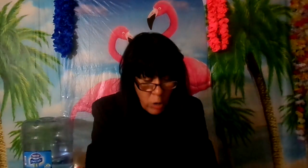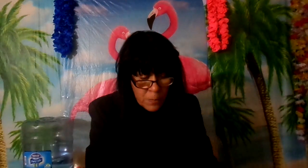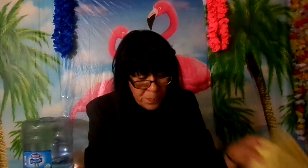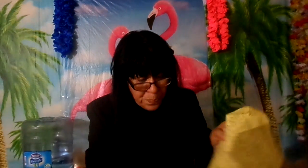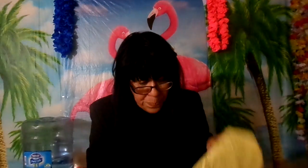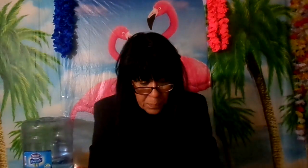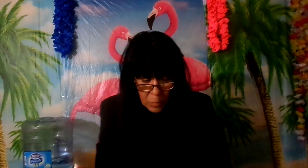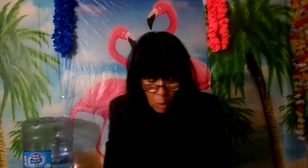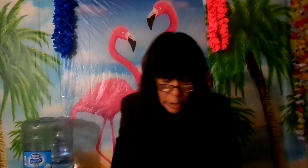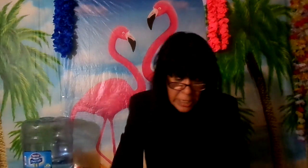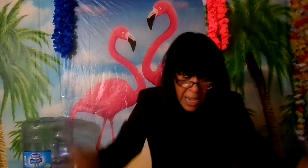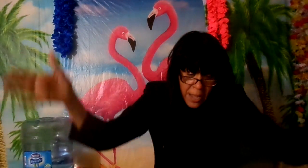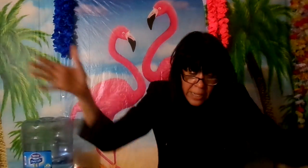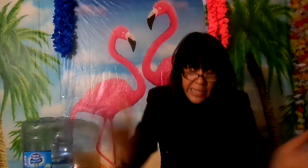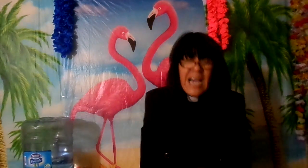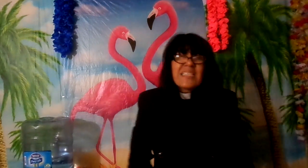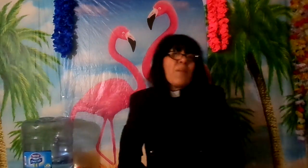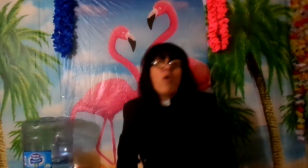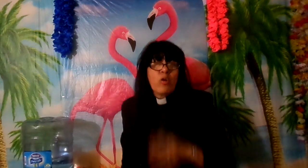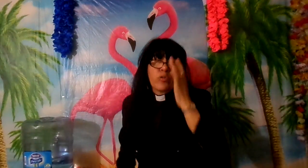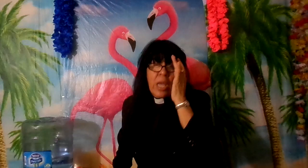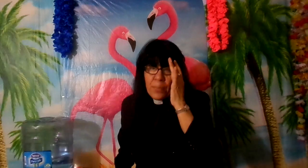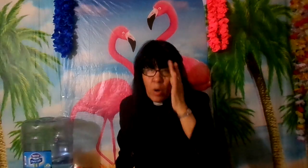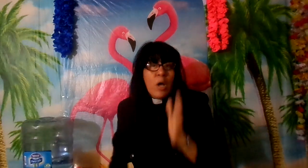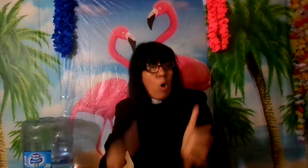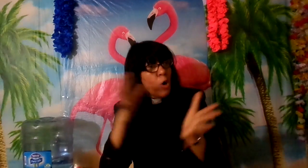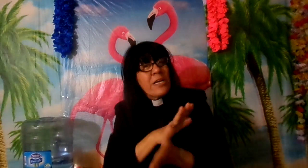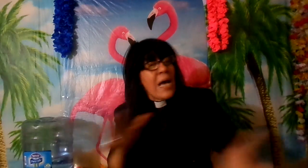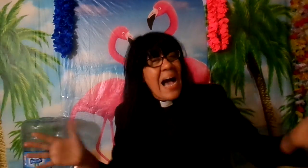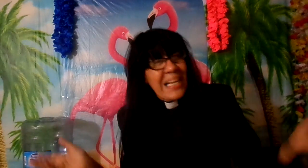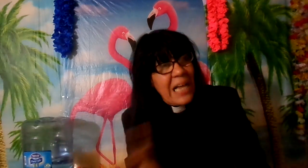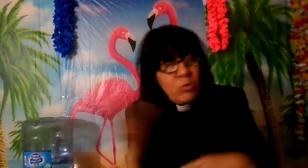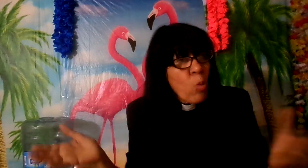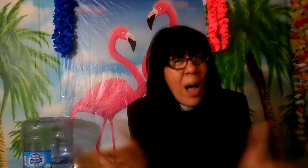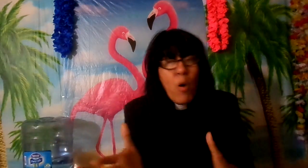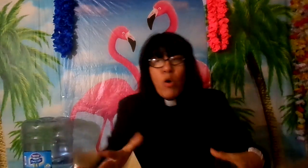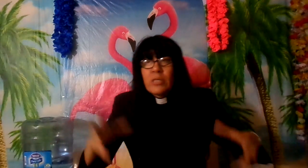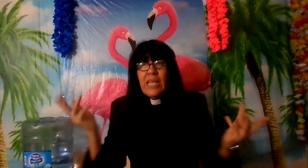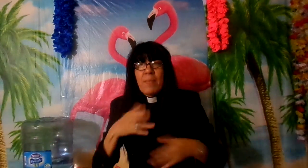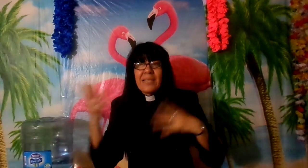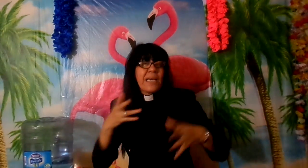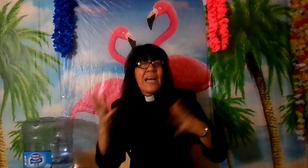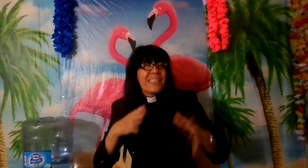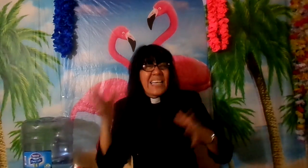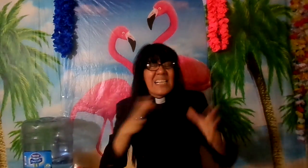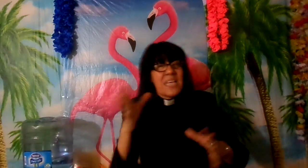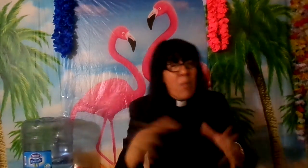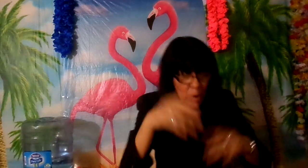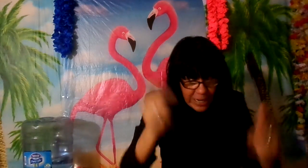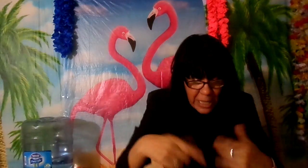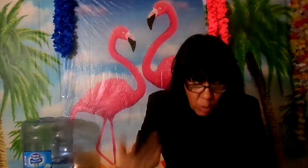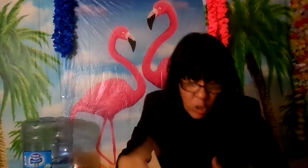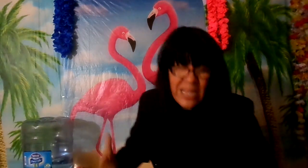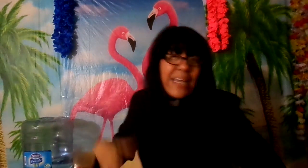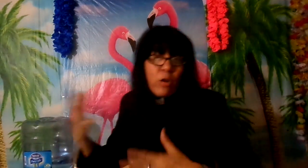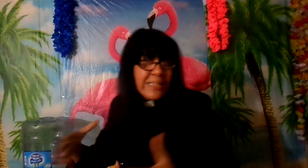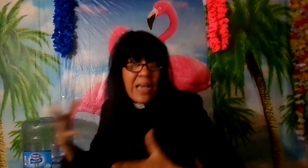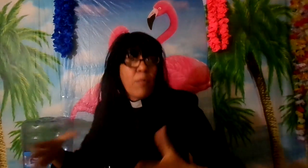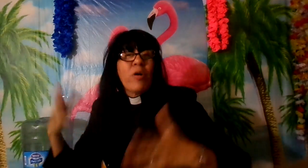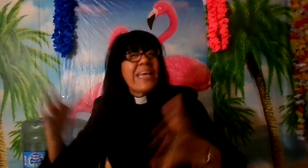hoy día ¿qué hacemos en los templos? hoy actuamos de manera de que hacemos estas cosas que el diablo quiere